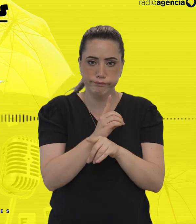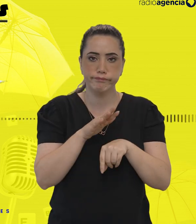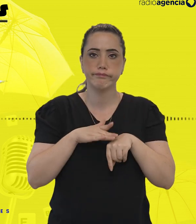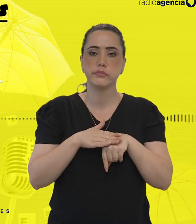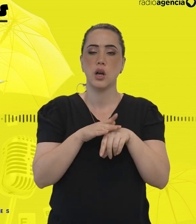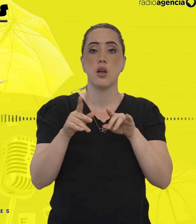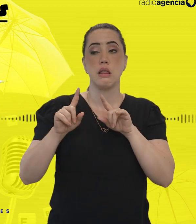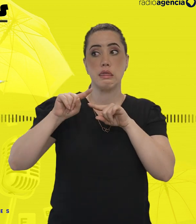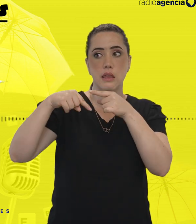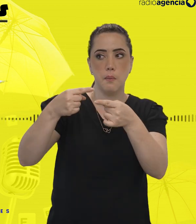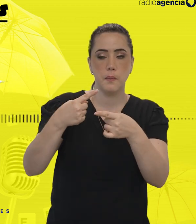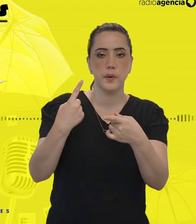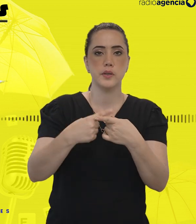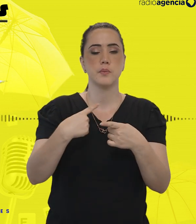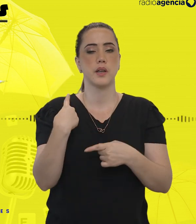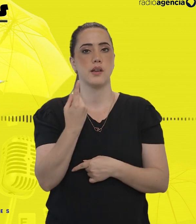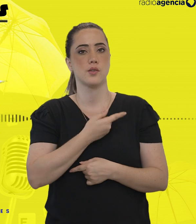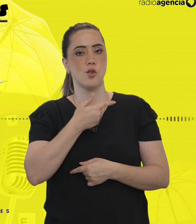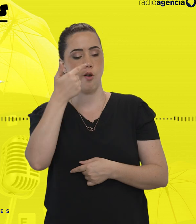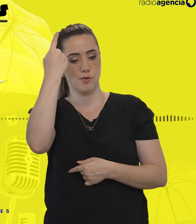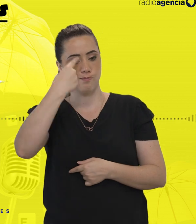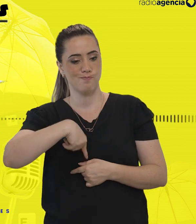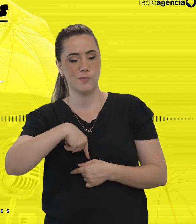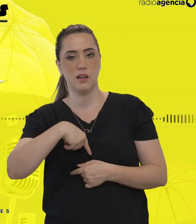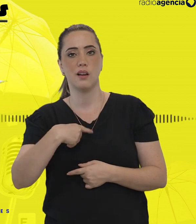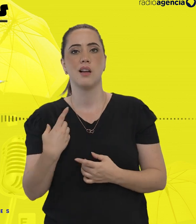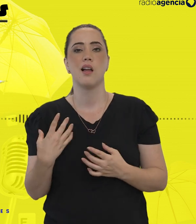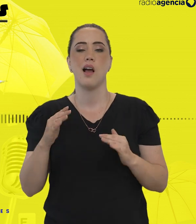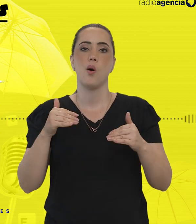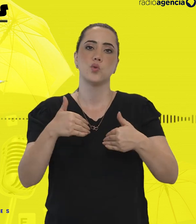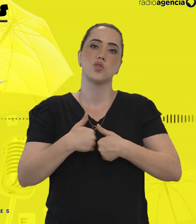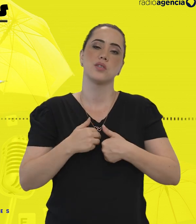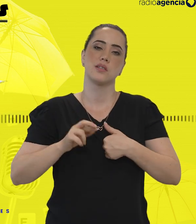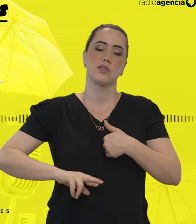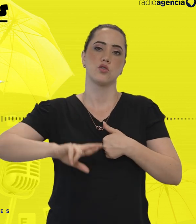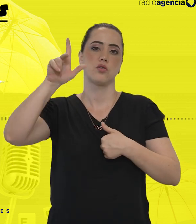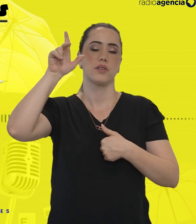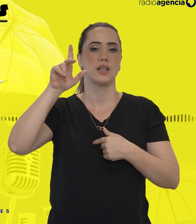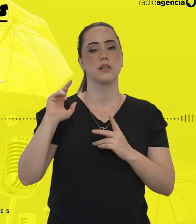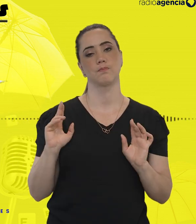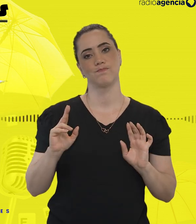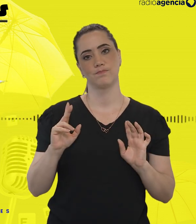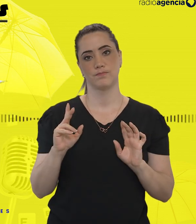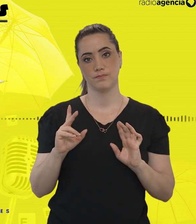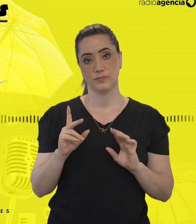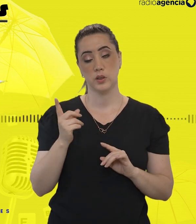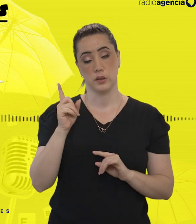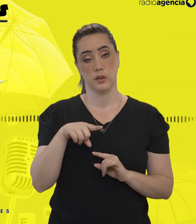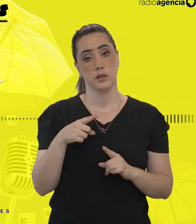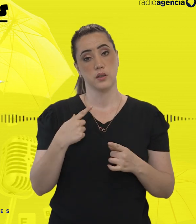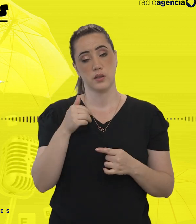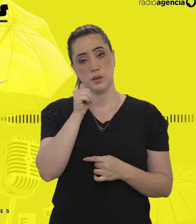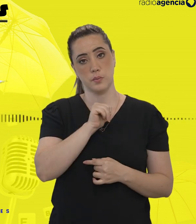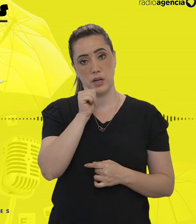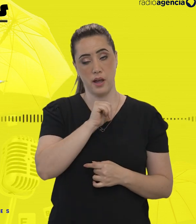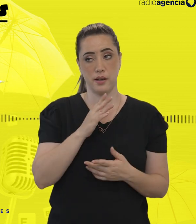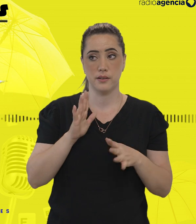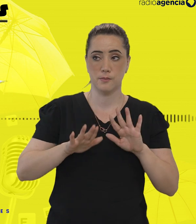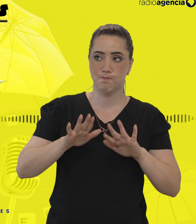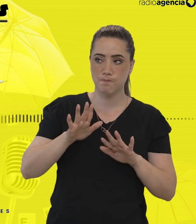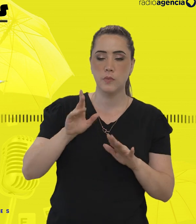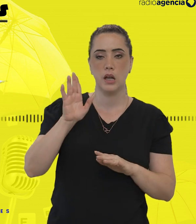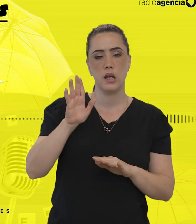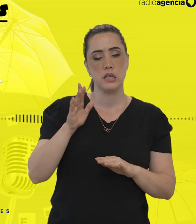conta dessas questões. As nossas características de autista, elas são manifestadas de formas diferentes nas mulheres. Então,